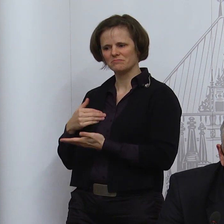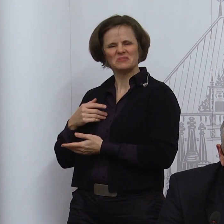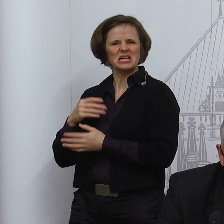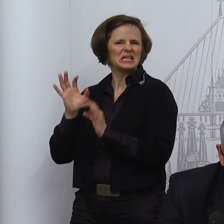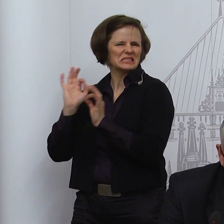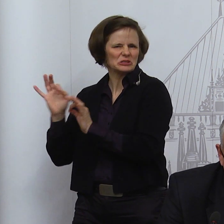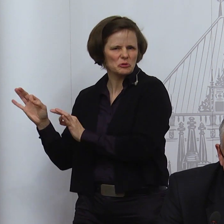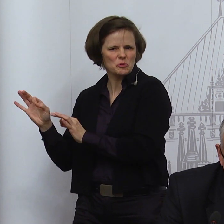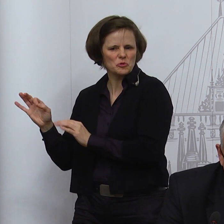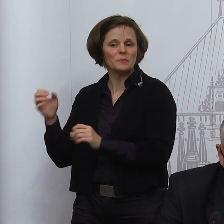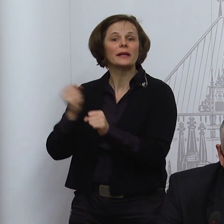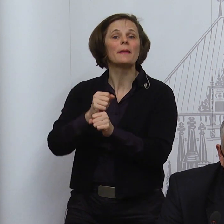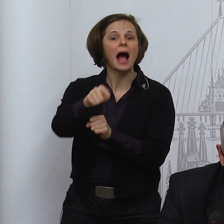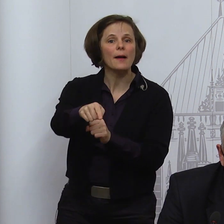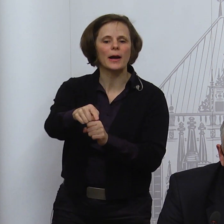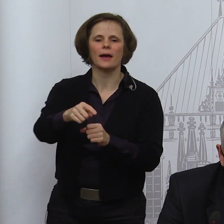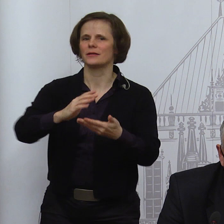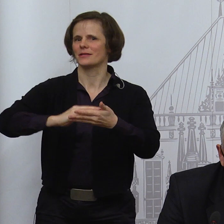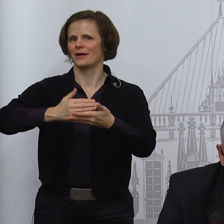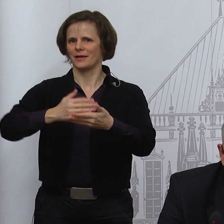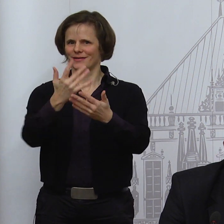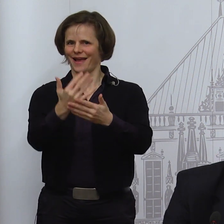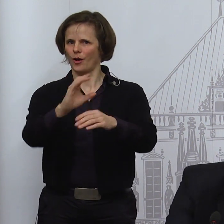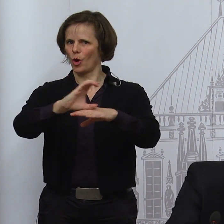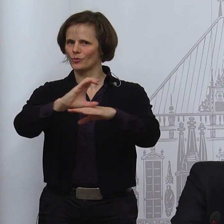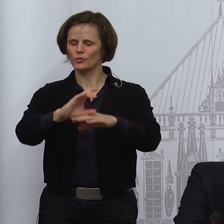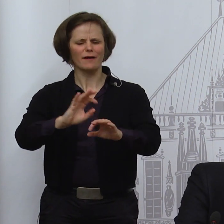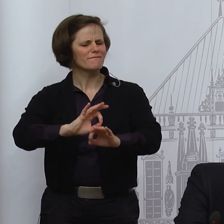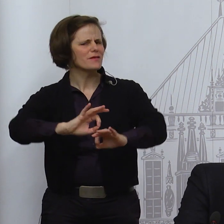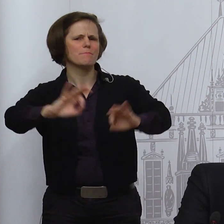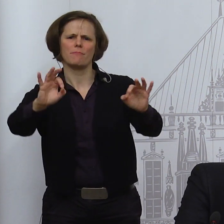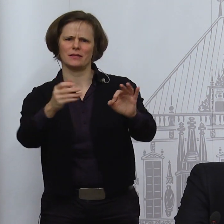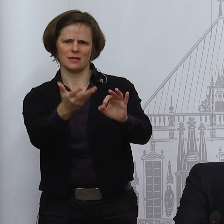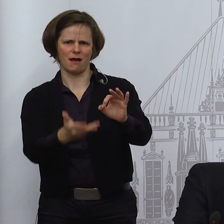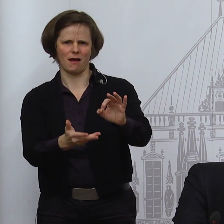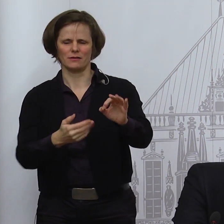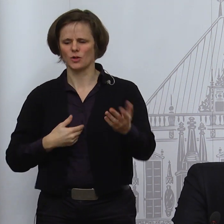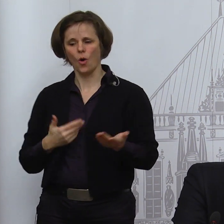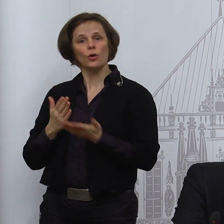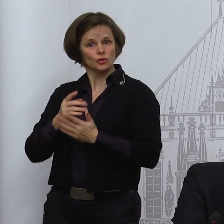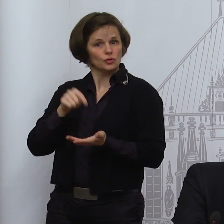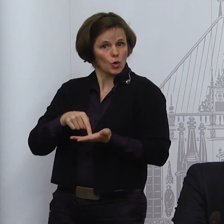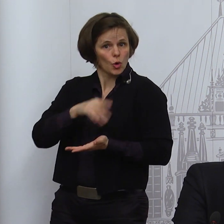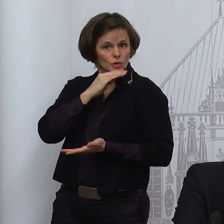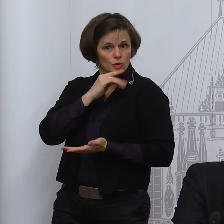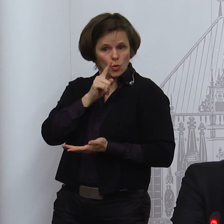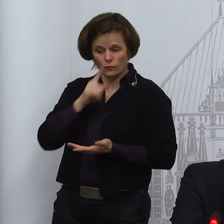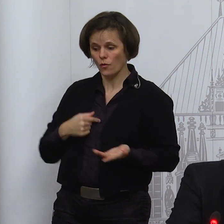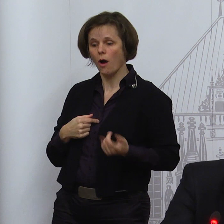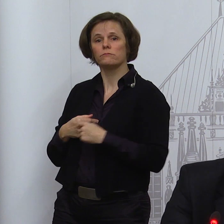Arbeitgeber dann gegebenenfalls, in Anführungszeichen, verpflichtet, mir gegebenenfalls einen Arbeitsrechner oder Ähnliches zur Verfügung zu stellen?